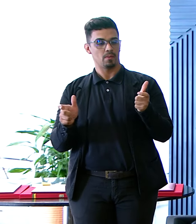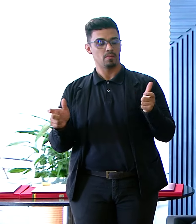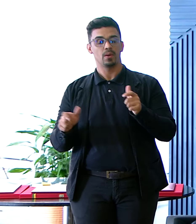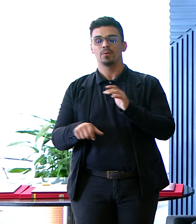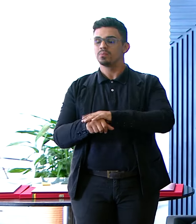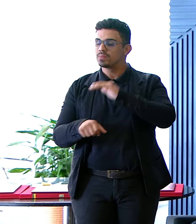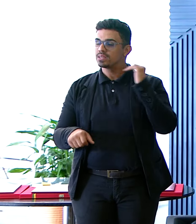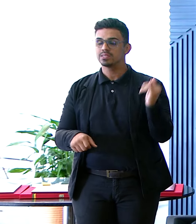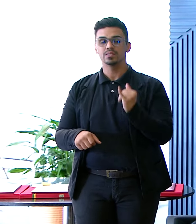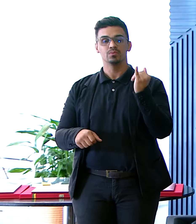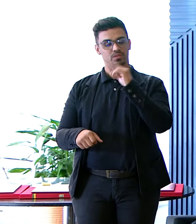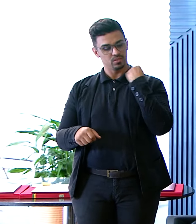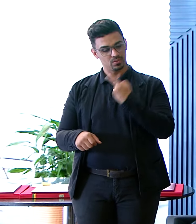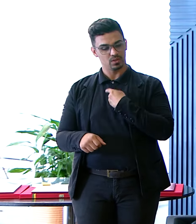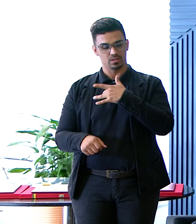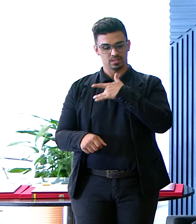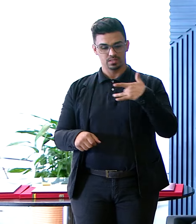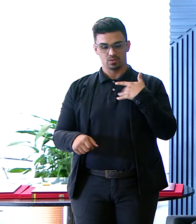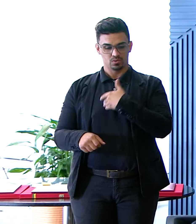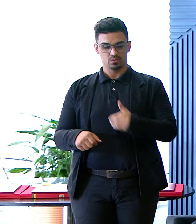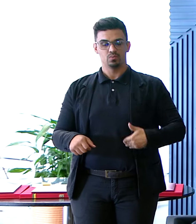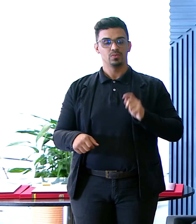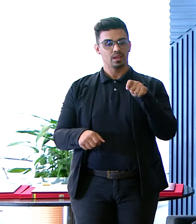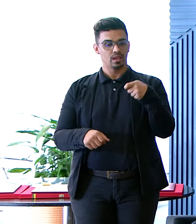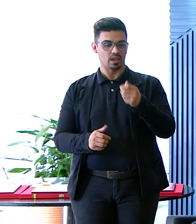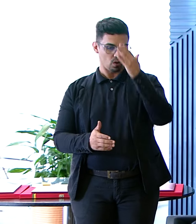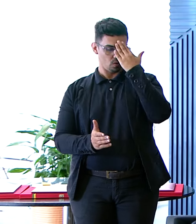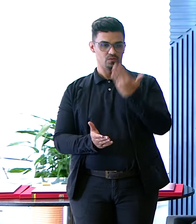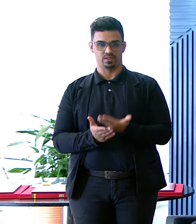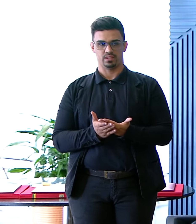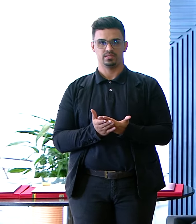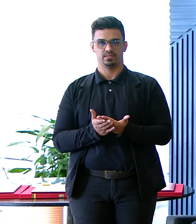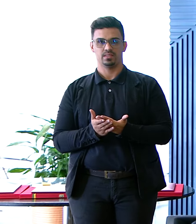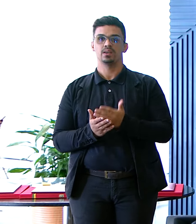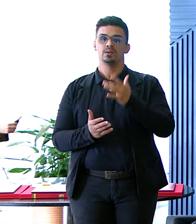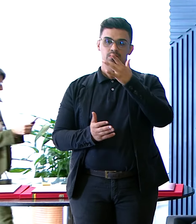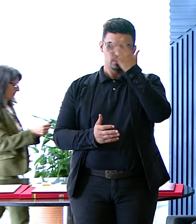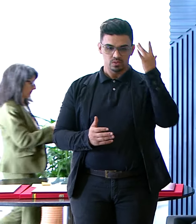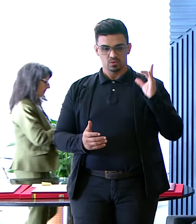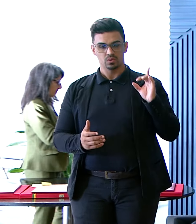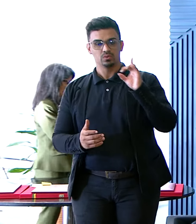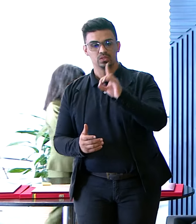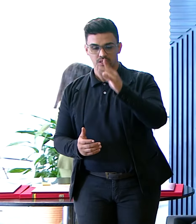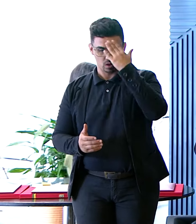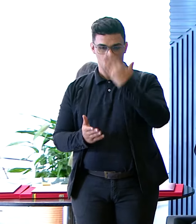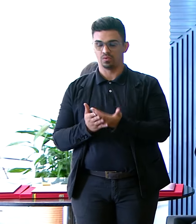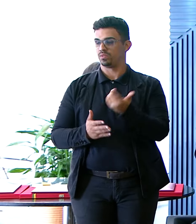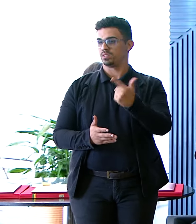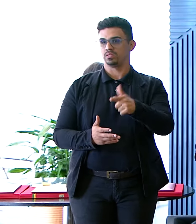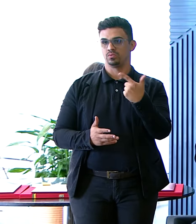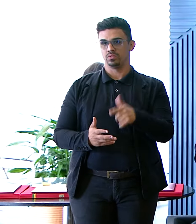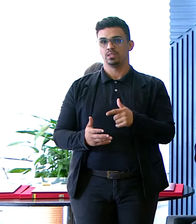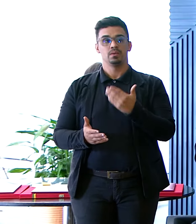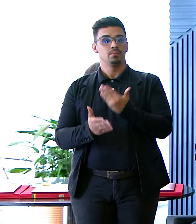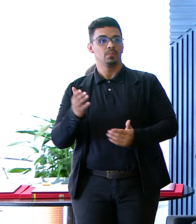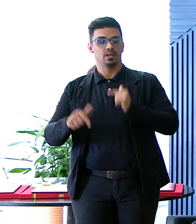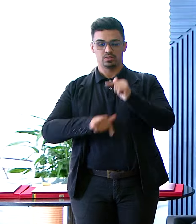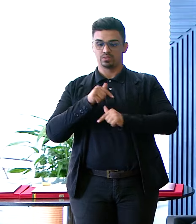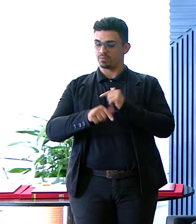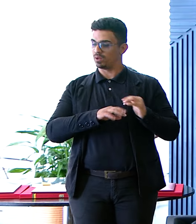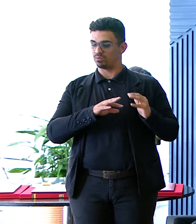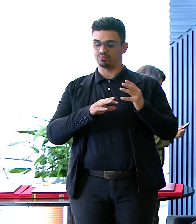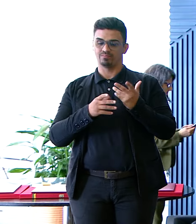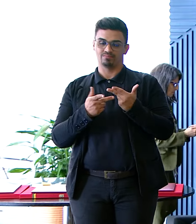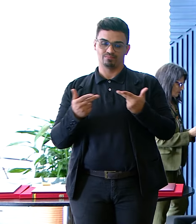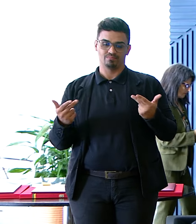mais importante Para a gente Na saúde pública É a confiança Porque quando a pessoa Chega em uma unidade de saúde E não tem confiança Perde todo o trabalho Que a gente está fazendo